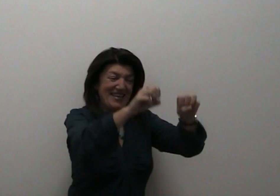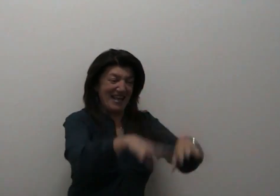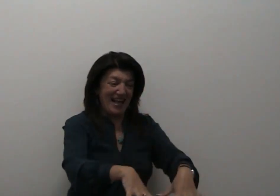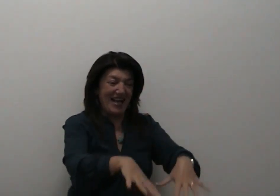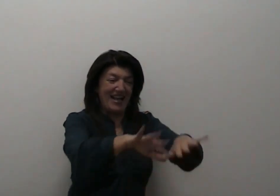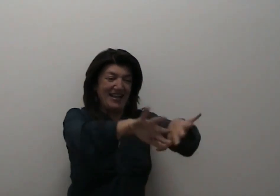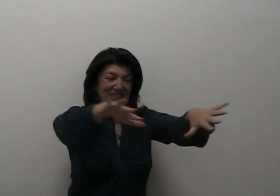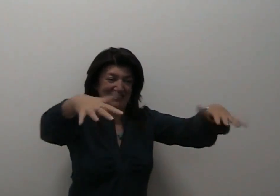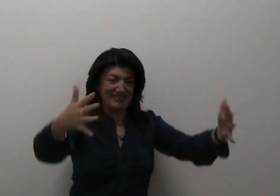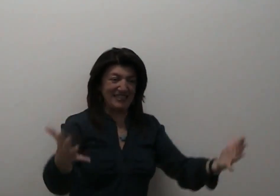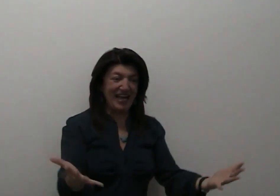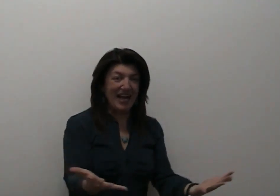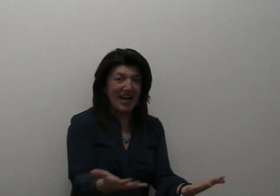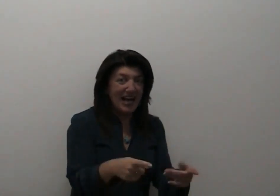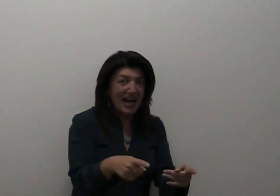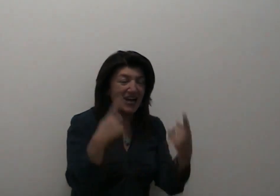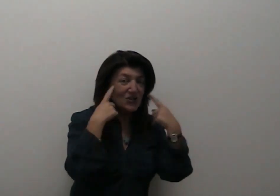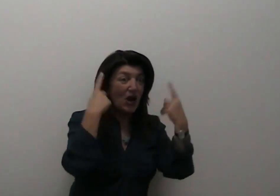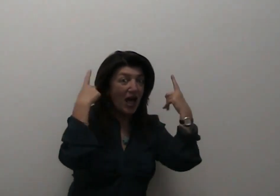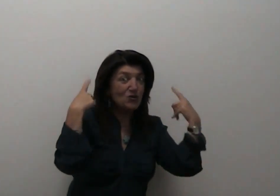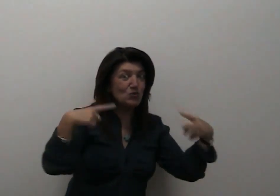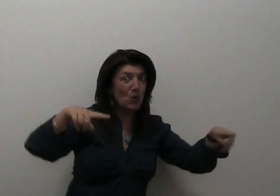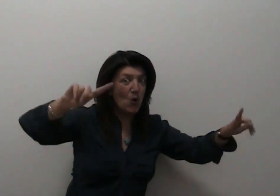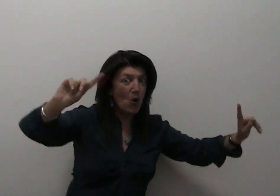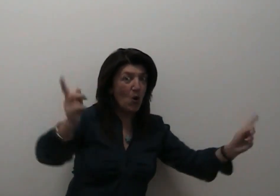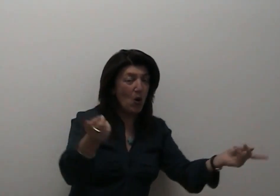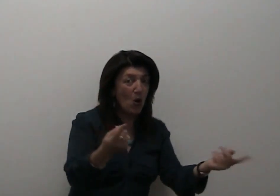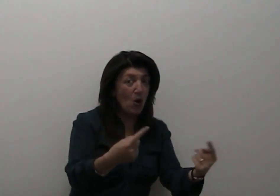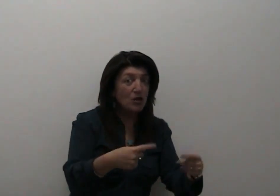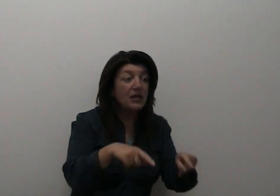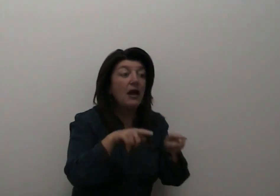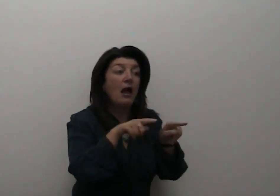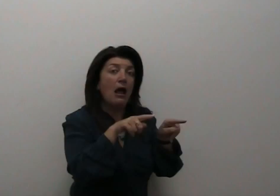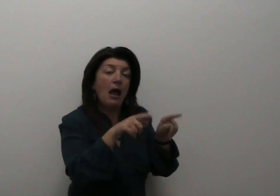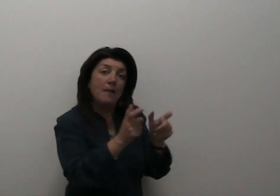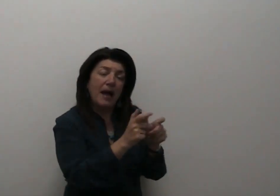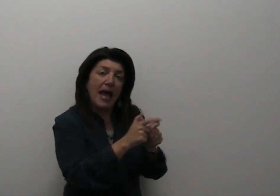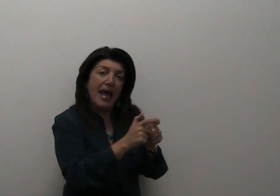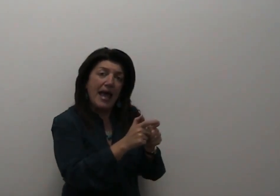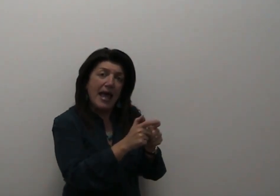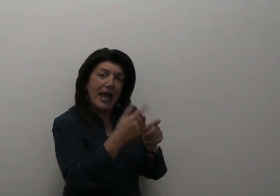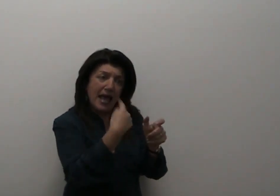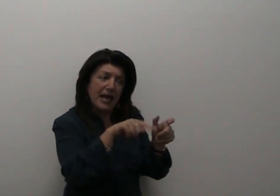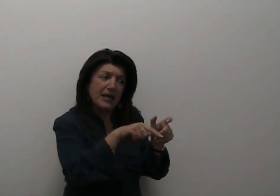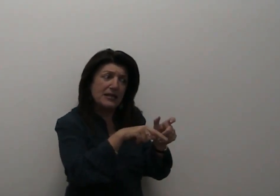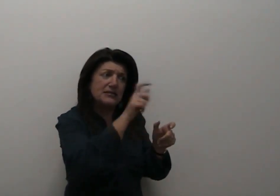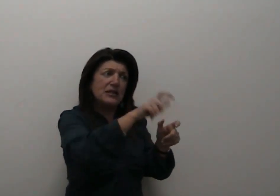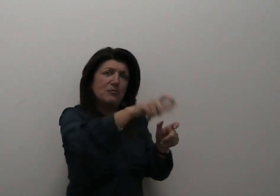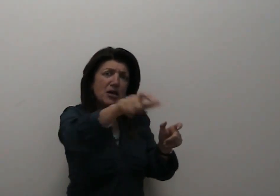Ogni abitante del paese senza parole ne possiede una. All'età di quattro anni la